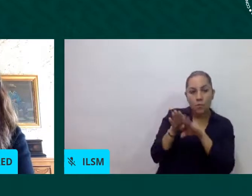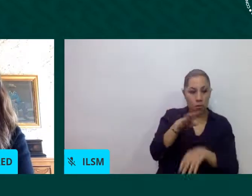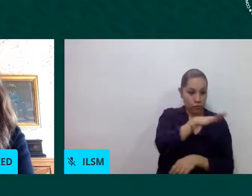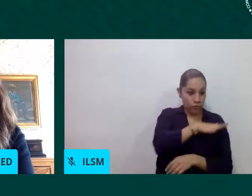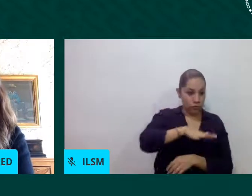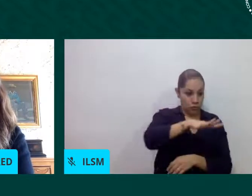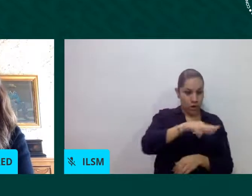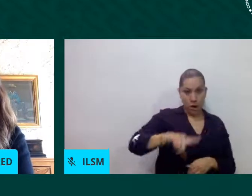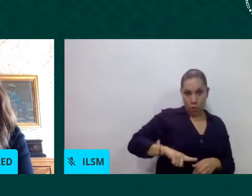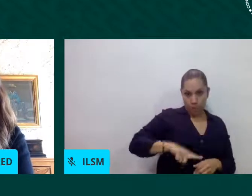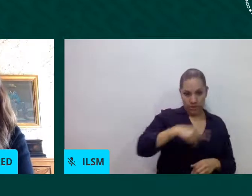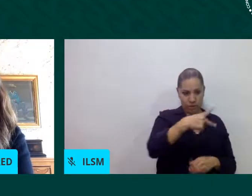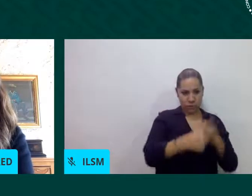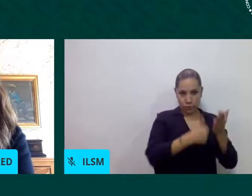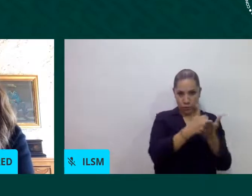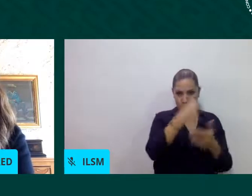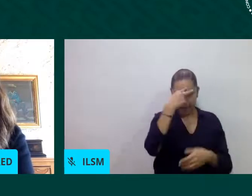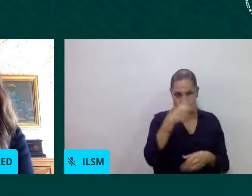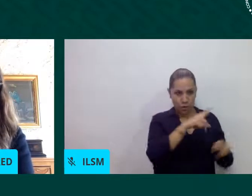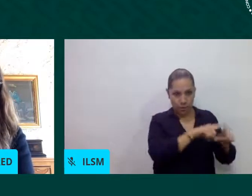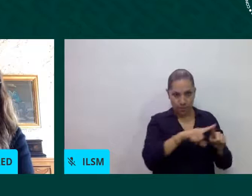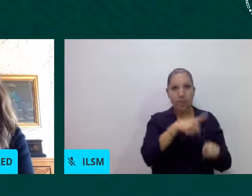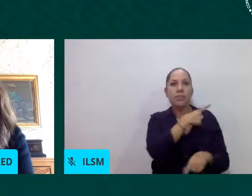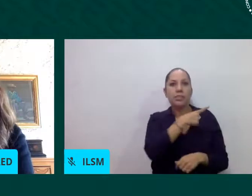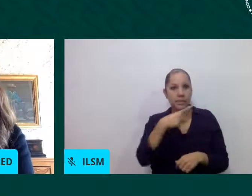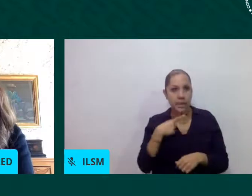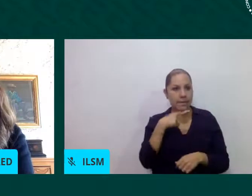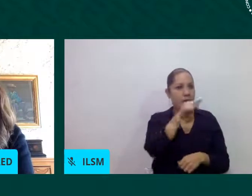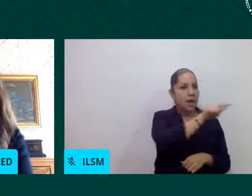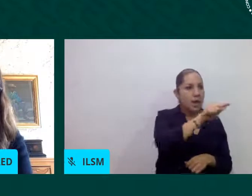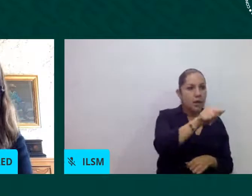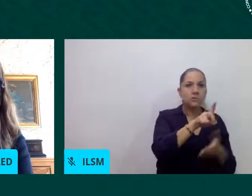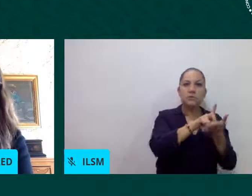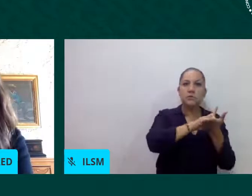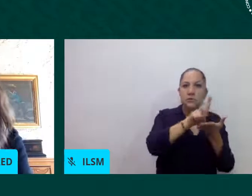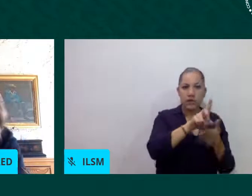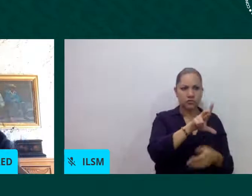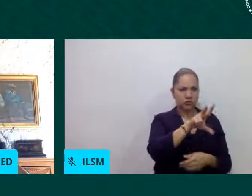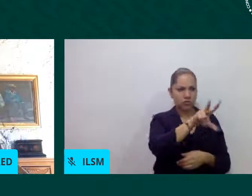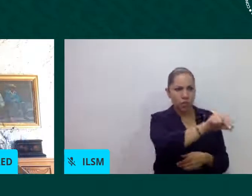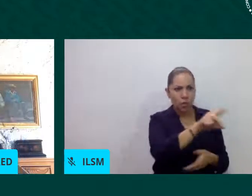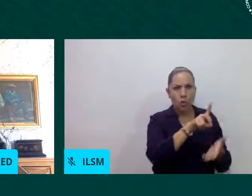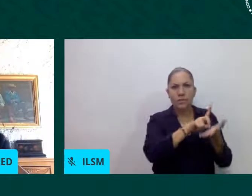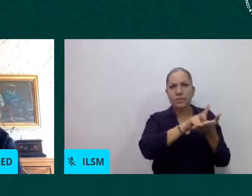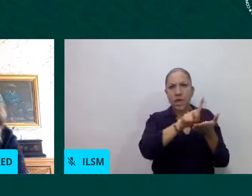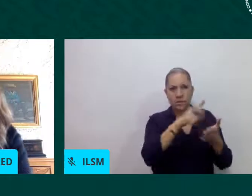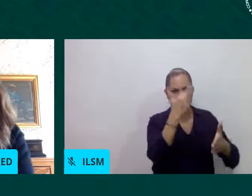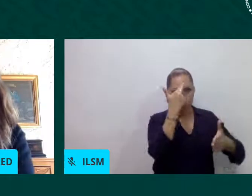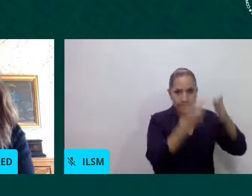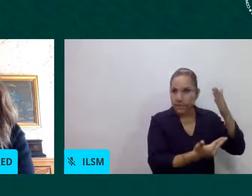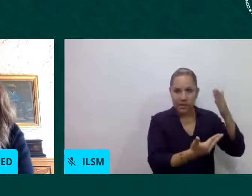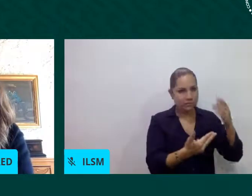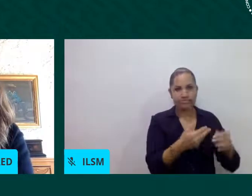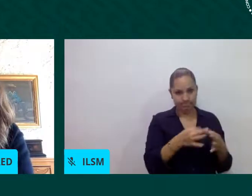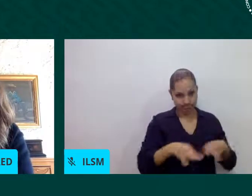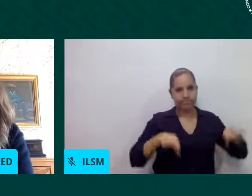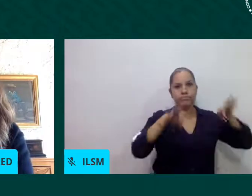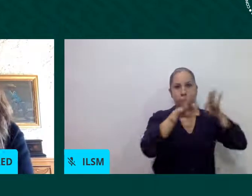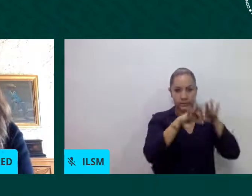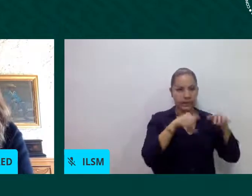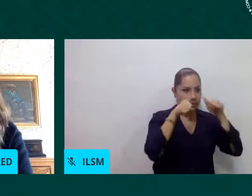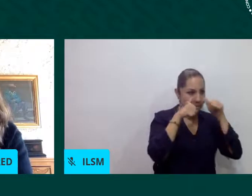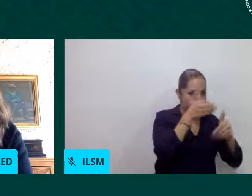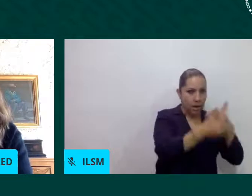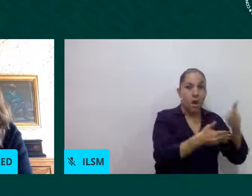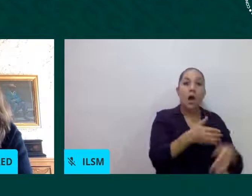limitan el ejercicio efectivo de derechos de los colectivos en específico movilidad humana pero también indígena afrodescendiente LGBTI